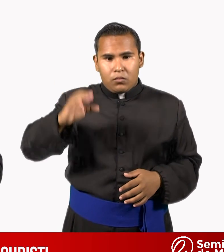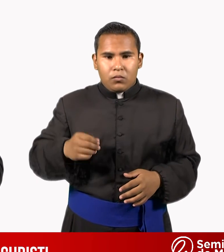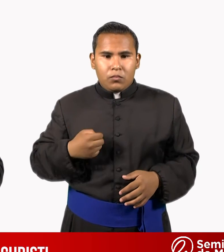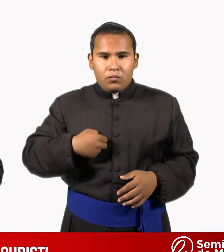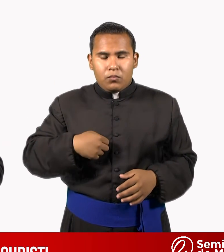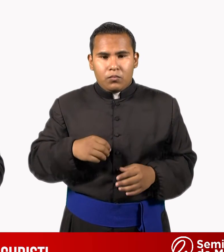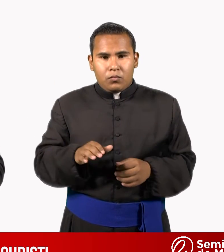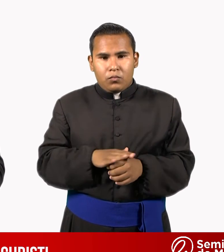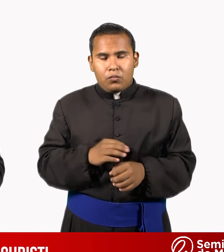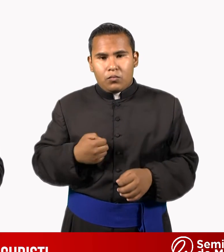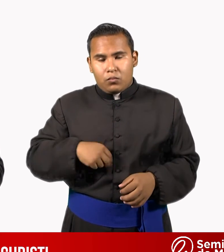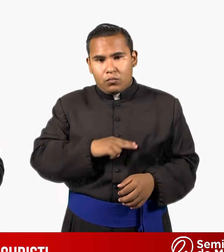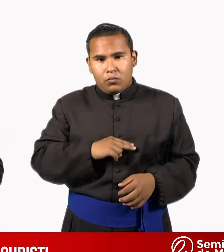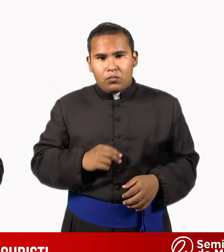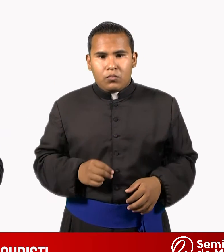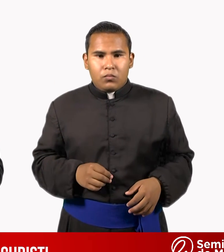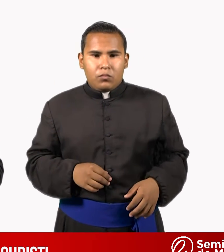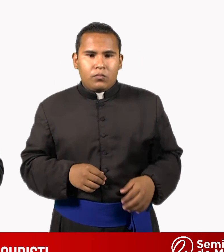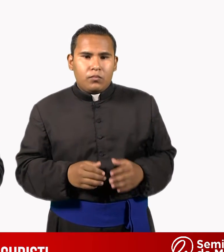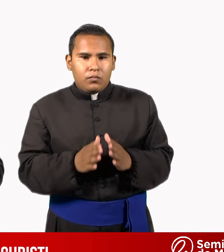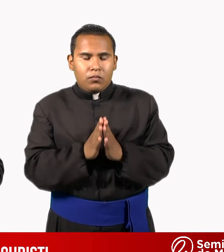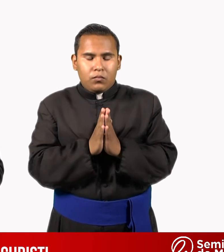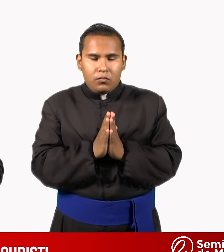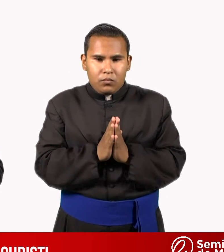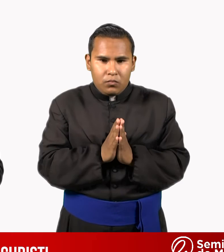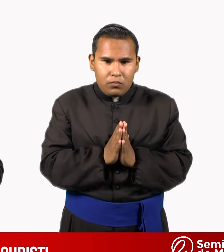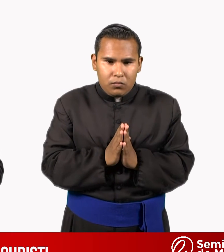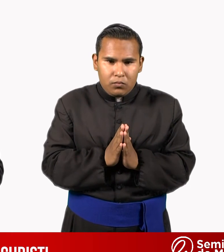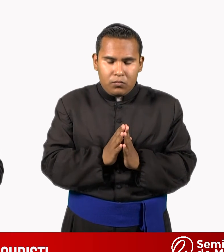Ahora, hagamos un momento de oración.